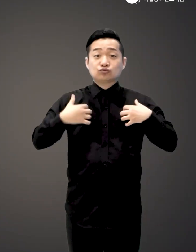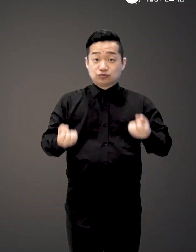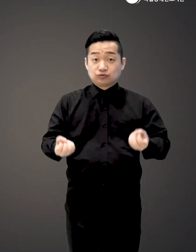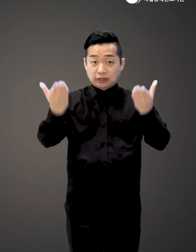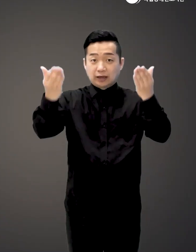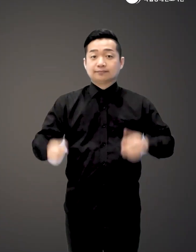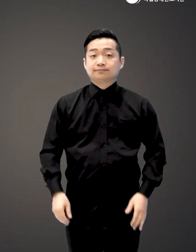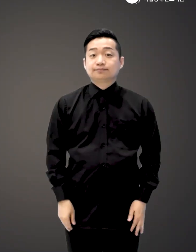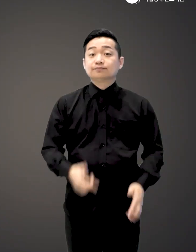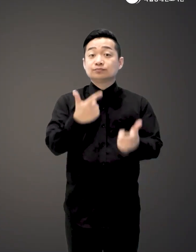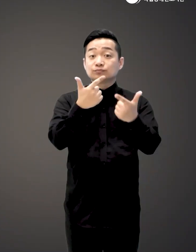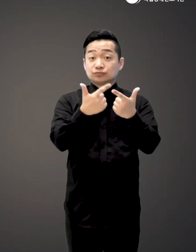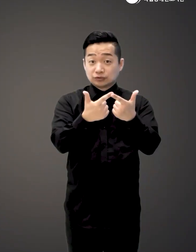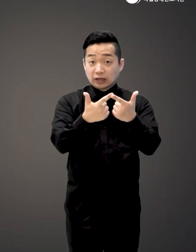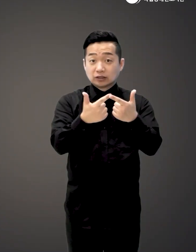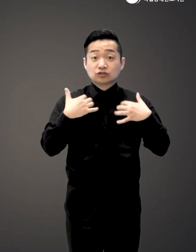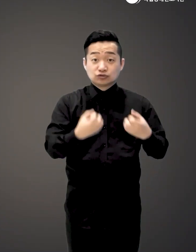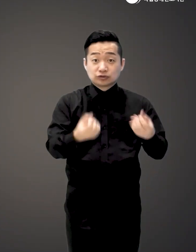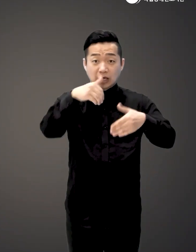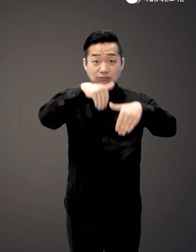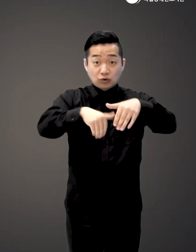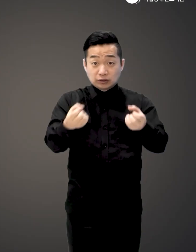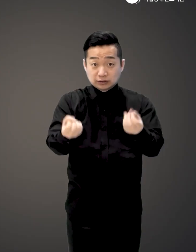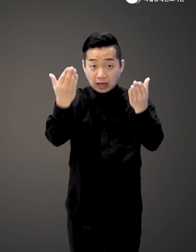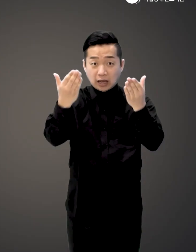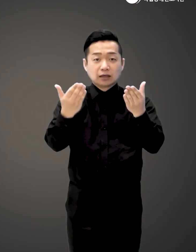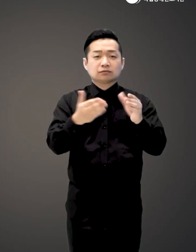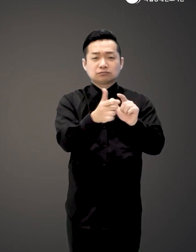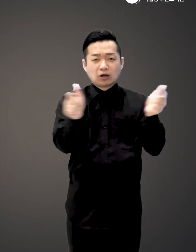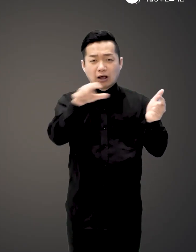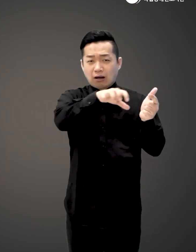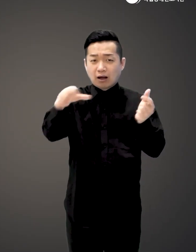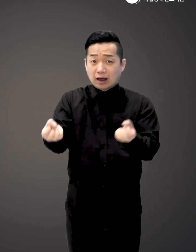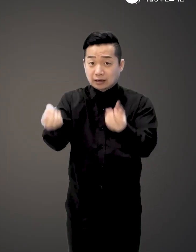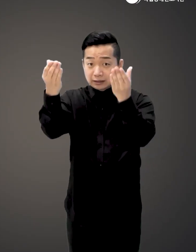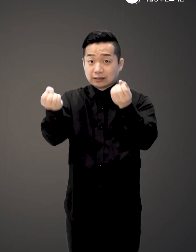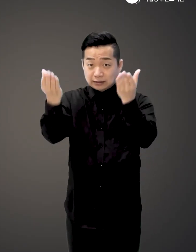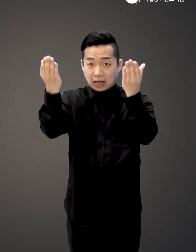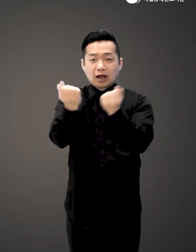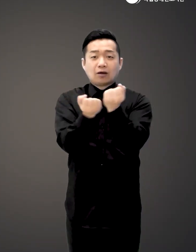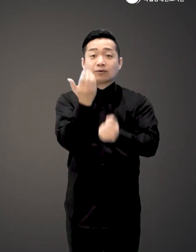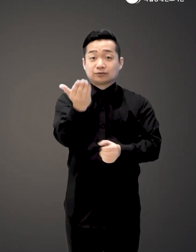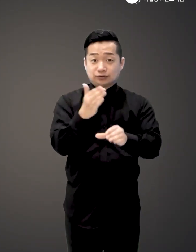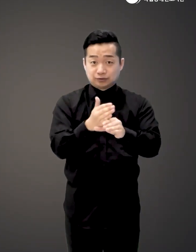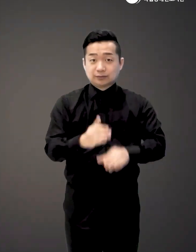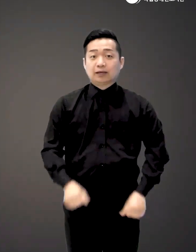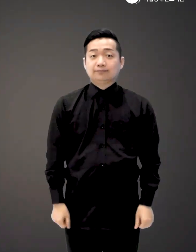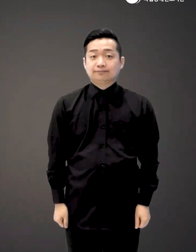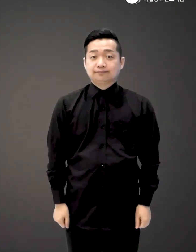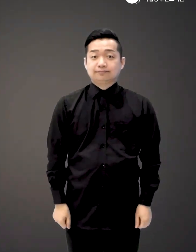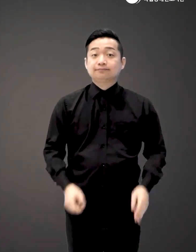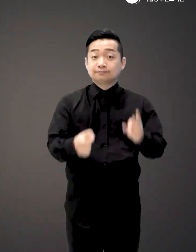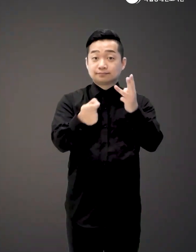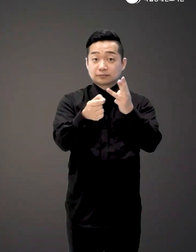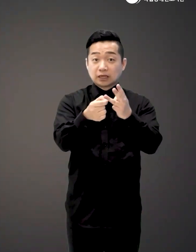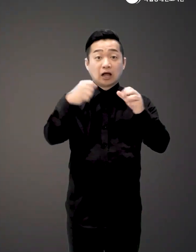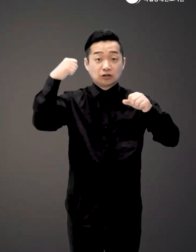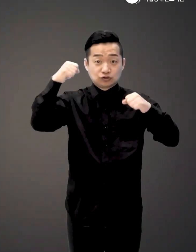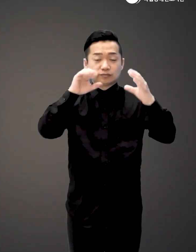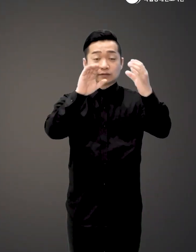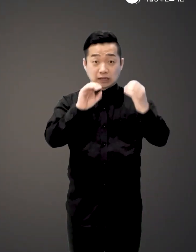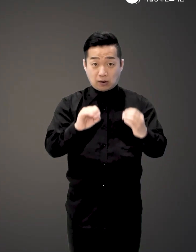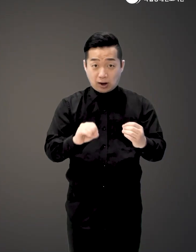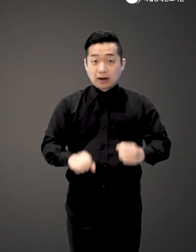축제입니다 부산에서 열린 축제와 무용재 등 연례 행사들의 모습을 다각적으로 조명하고 있습니다 제